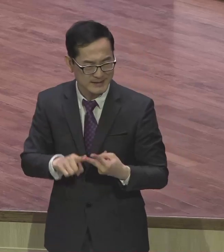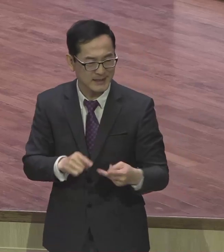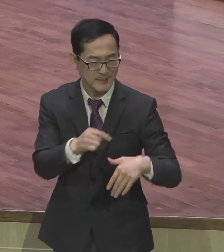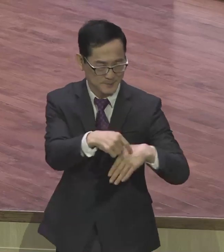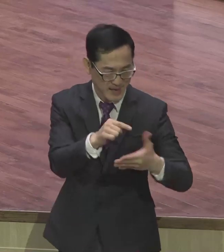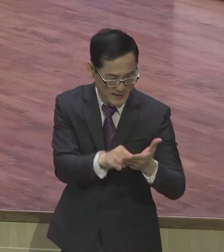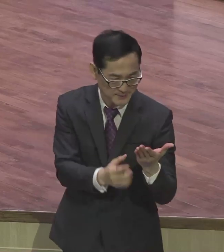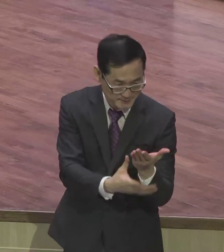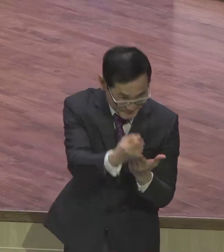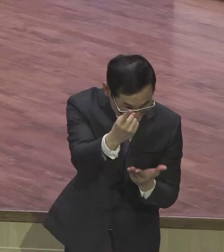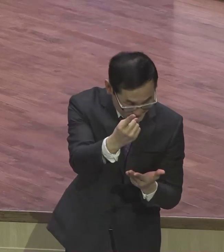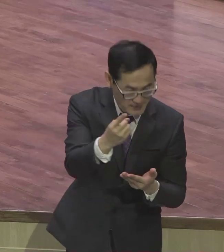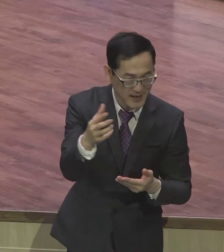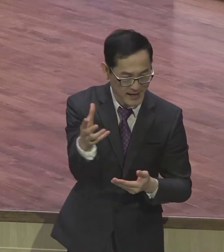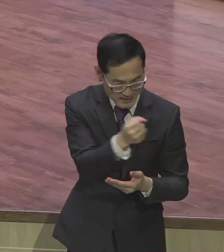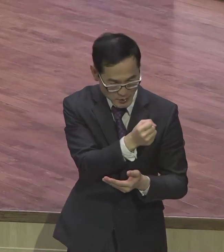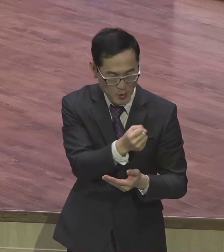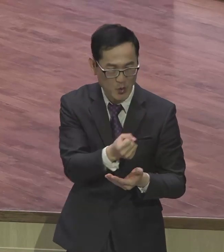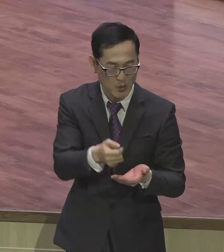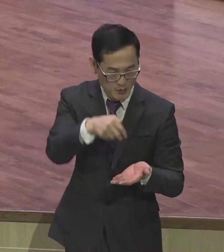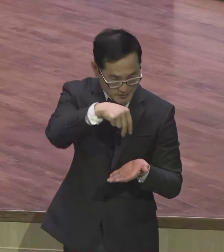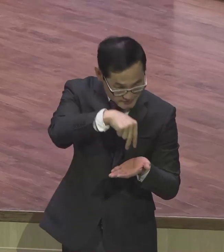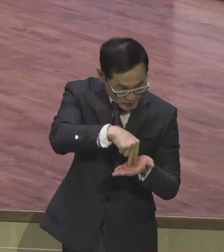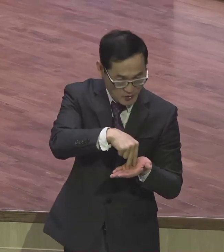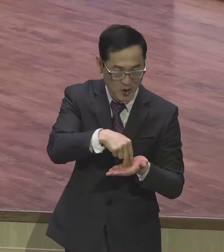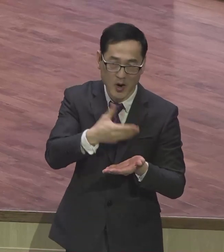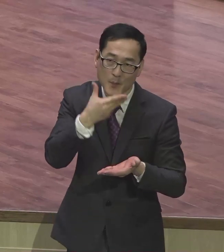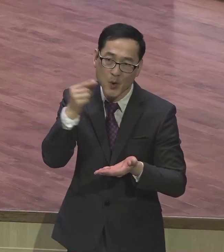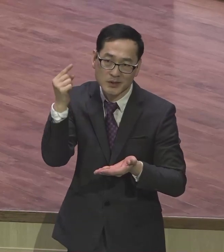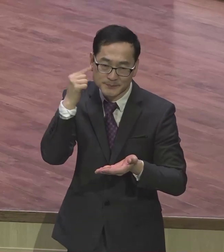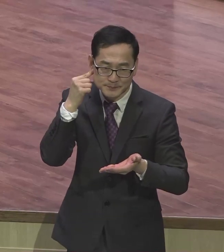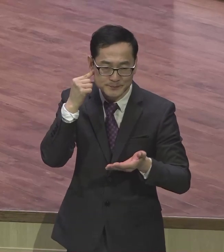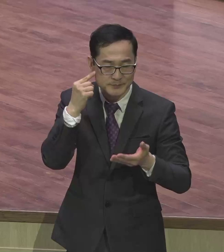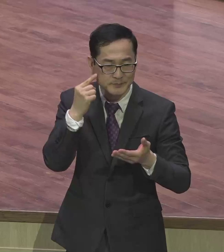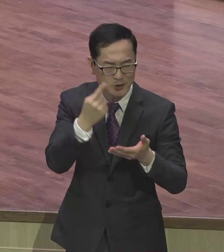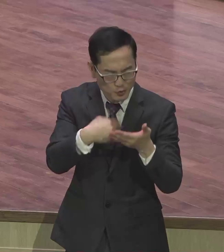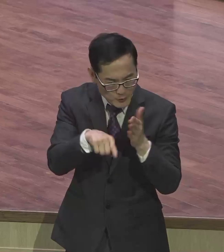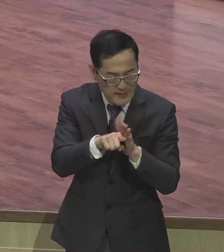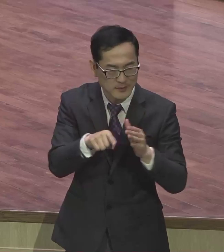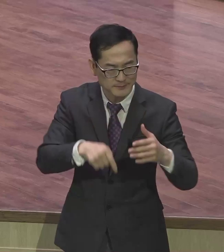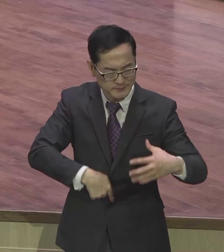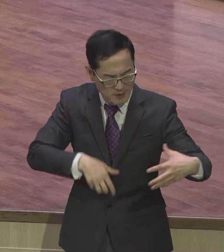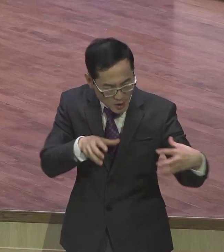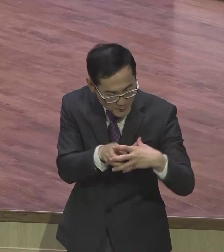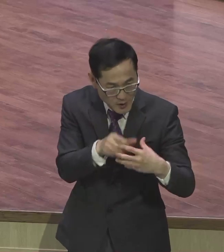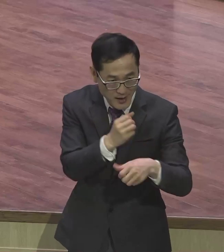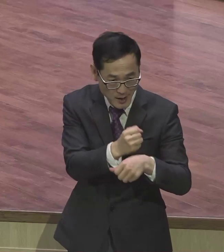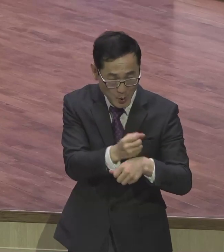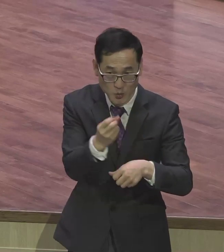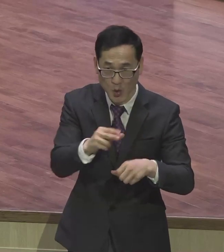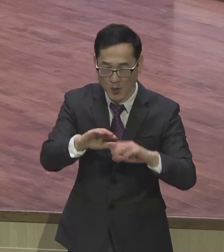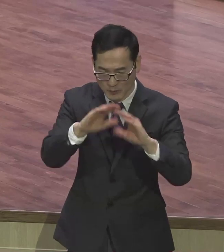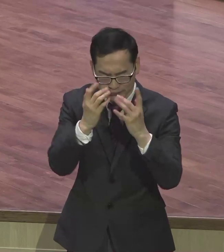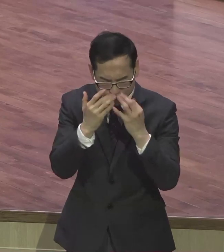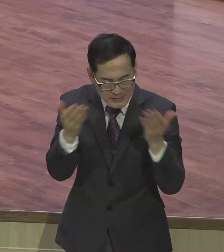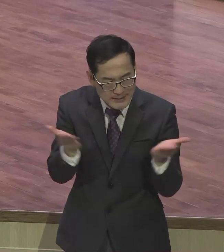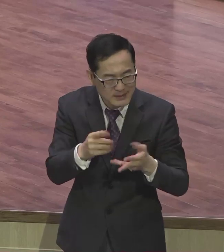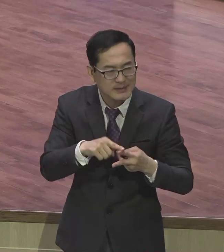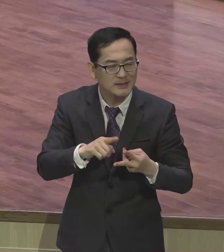서서 한 뜻으로 복음의 신앙을 위하여 협력하는 것과 모든 일이라든지 무슨 일이라든지